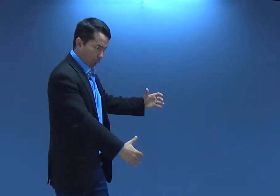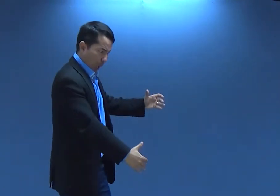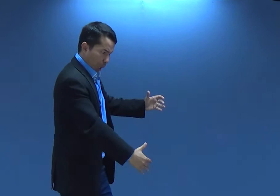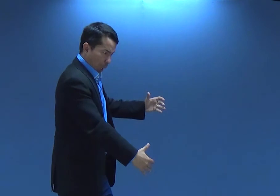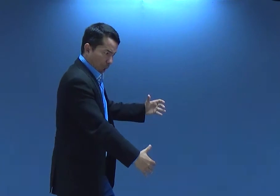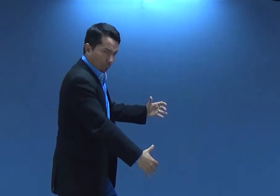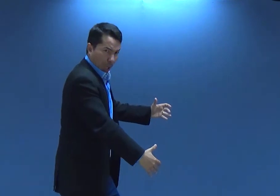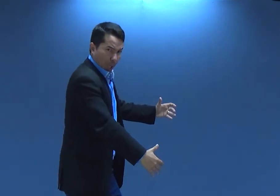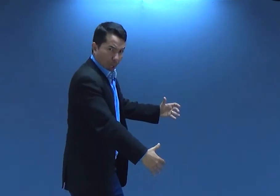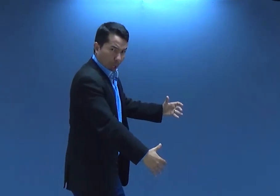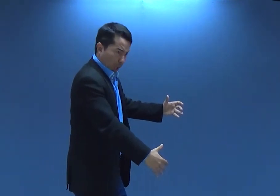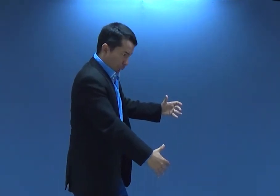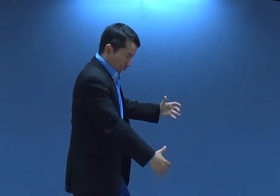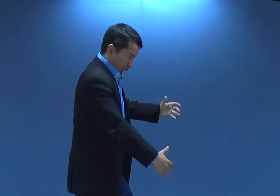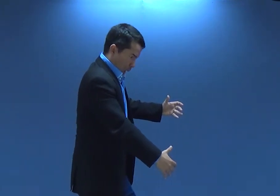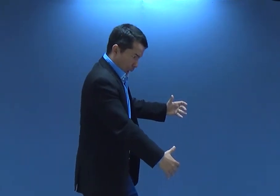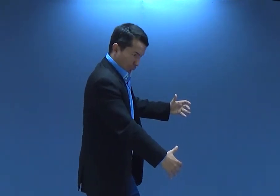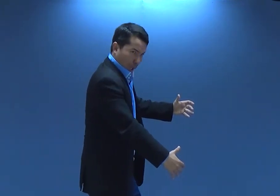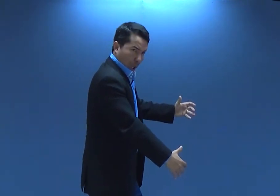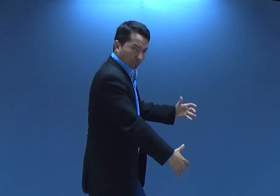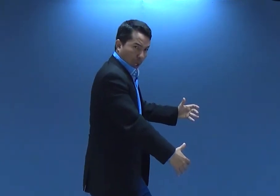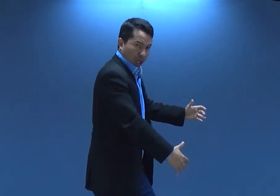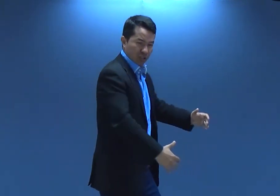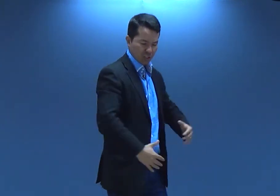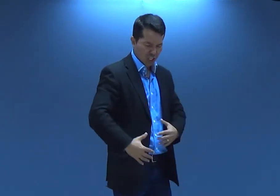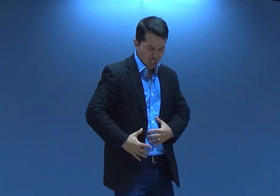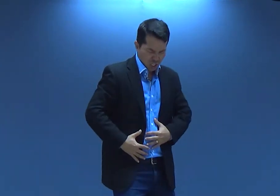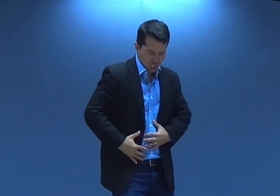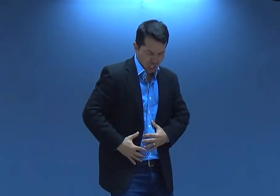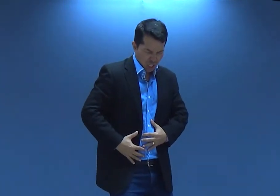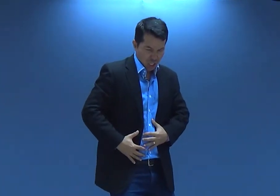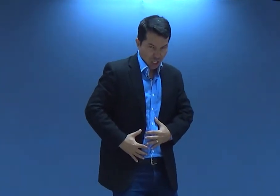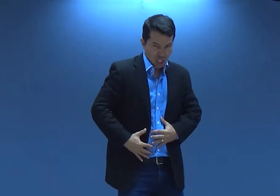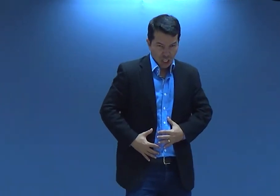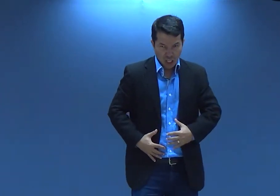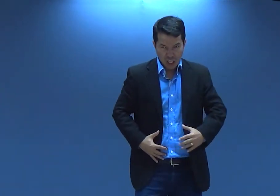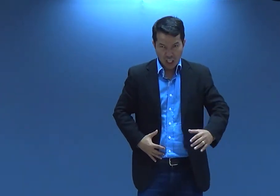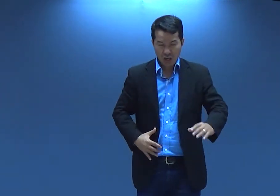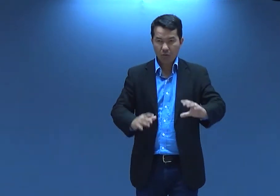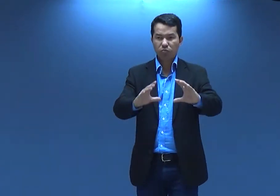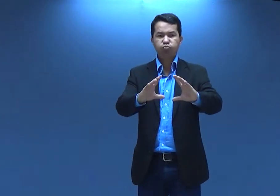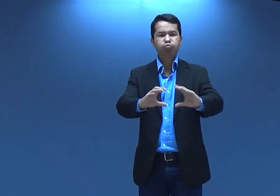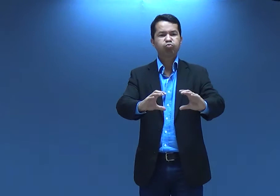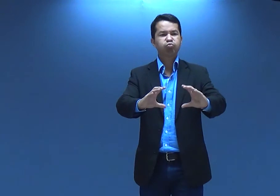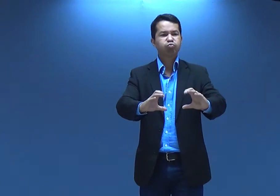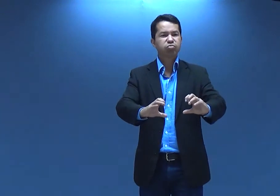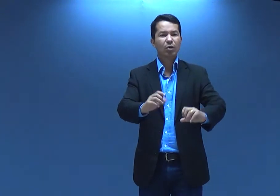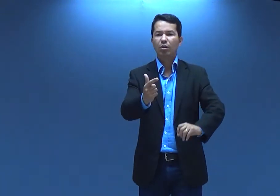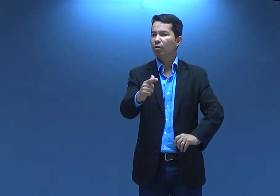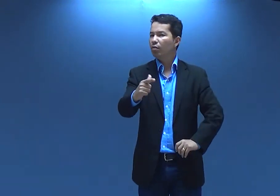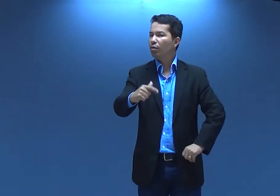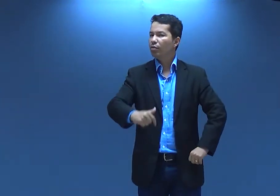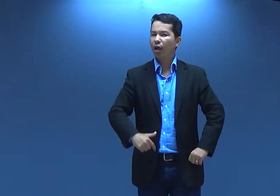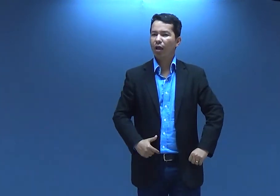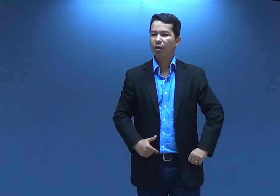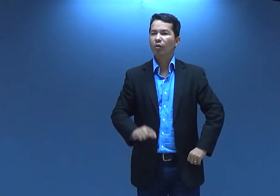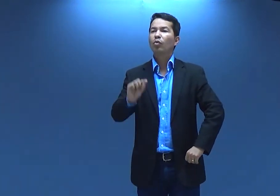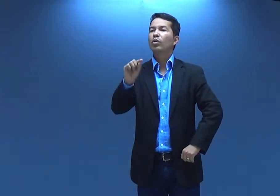que medo. Não, peraí. Deixa eu ajudar ela aqui, né? E foi andando com ela. E ela lá. Ai, como dói. Né? Não tinha colchão.